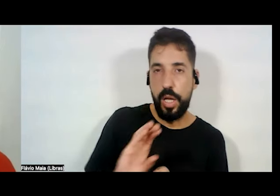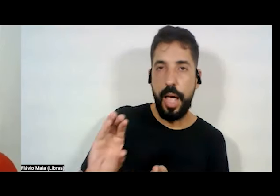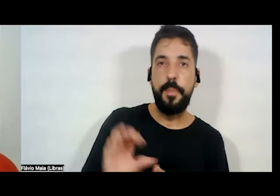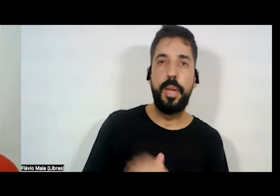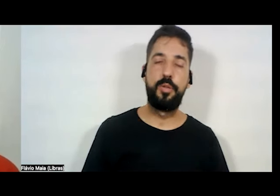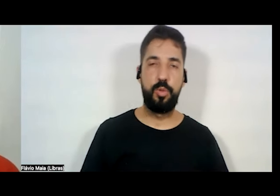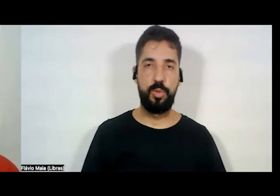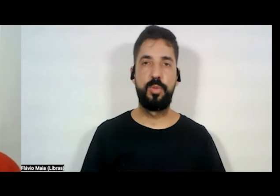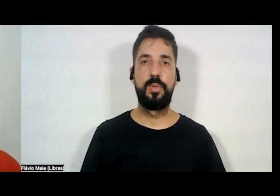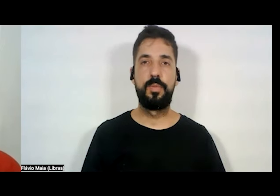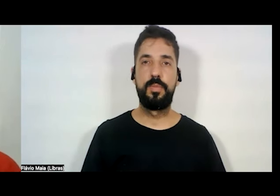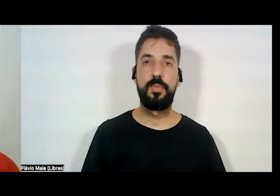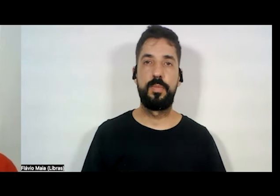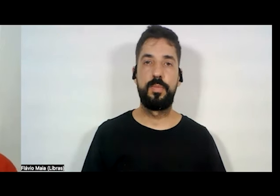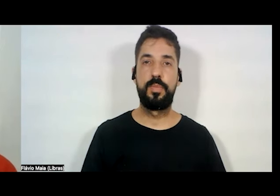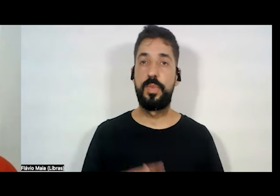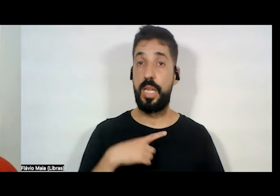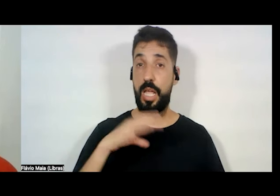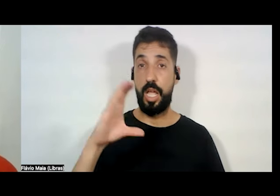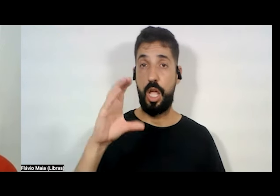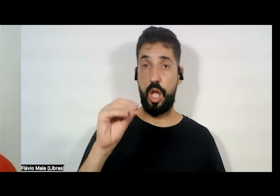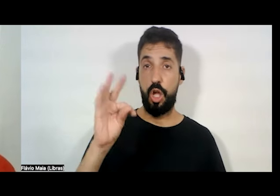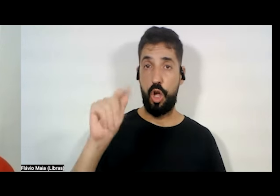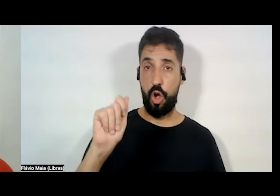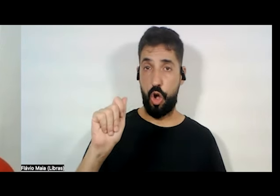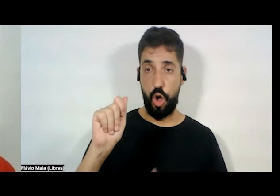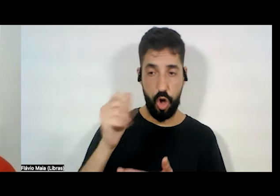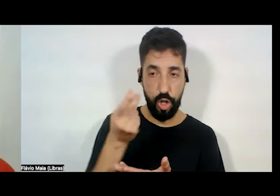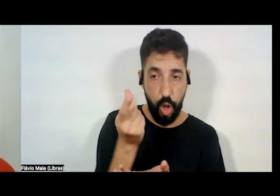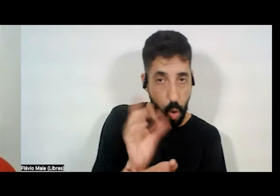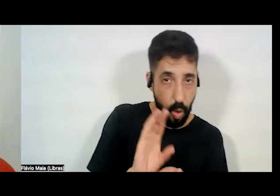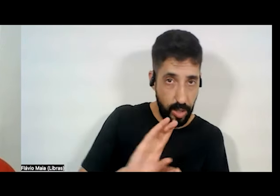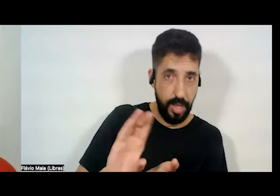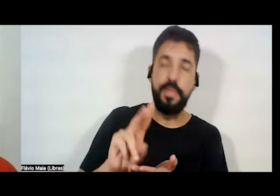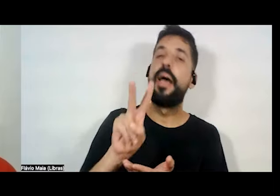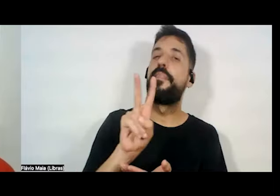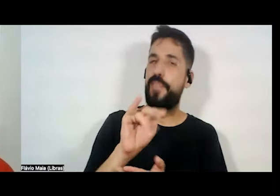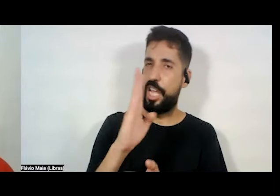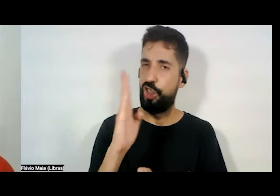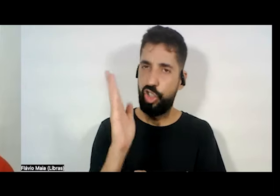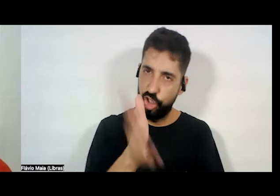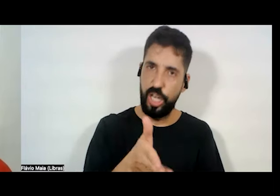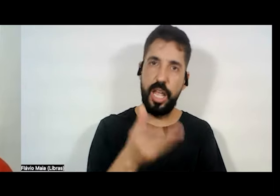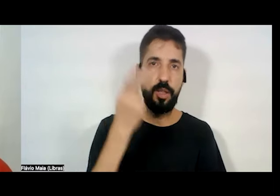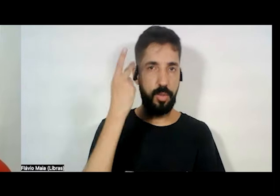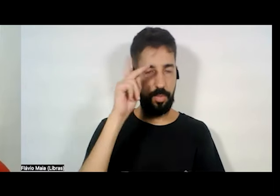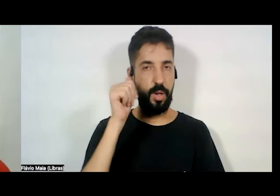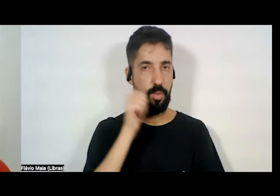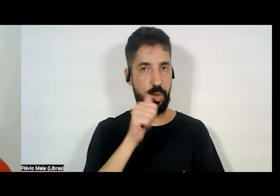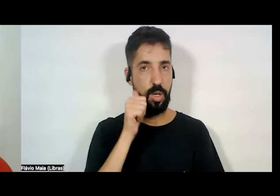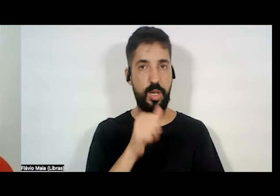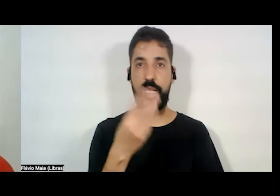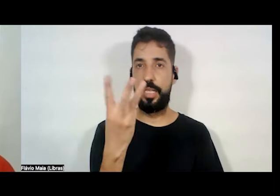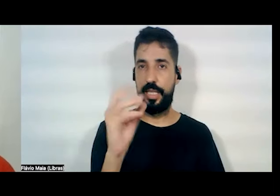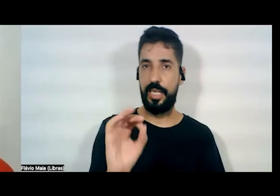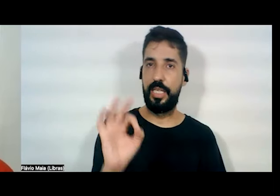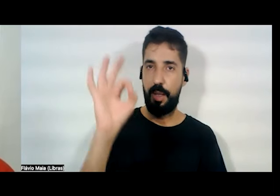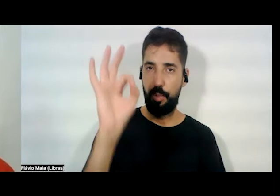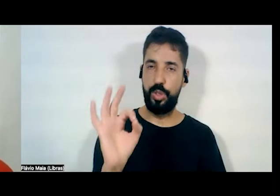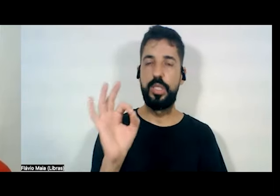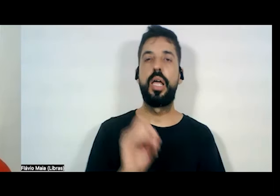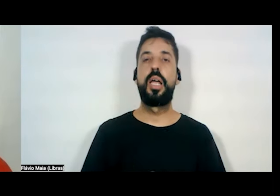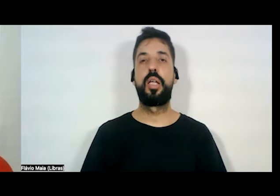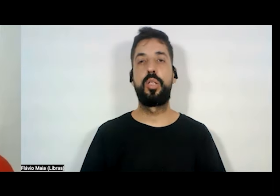tem uma cota do orçamento que vai direta para as mulheres, 30% do